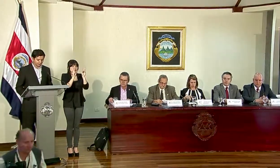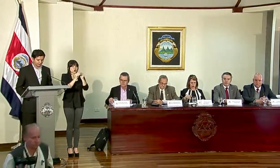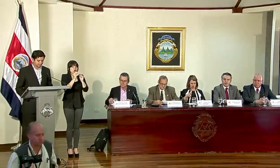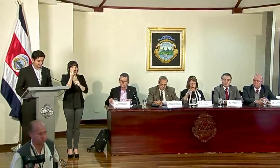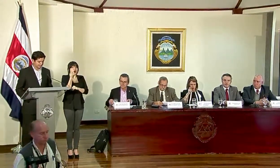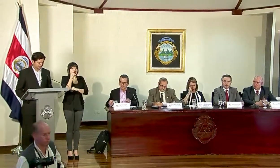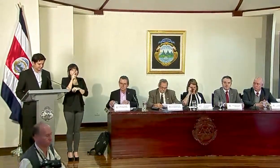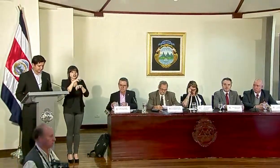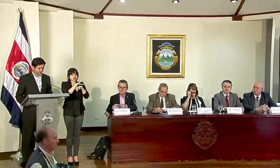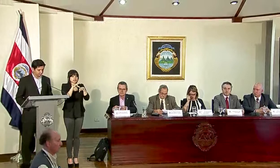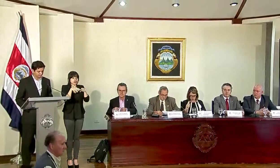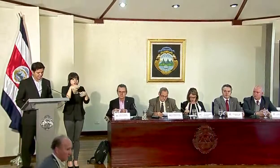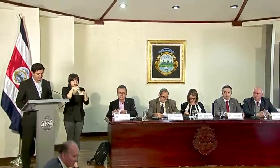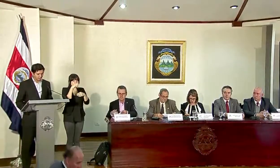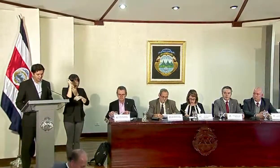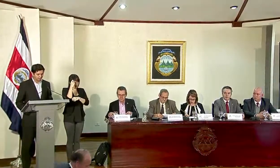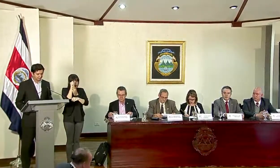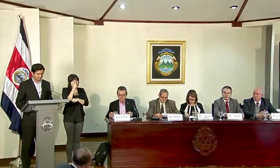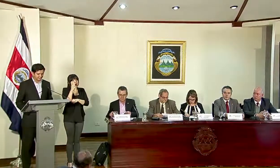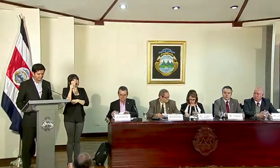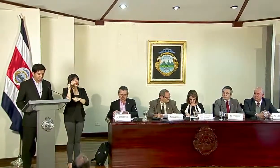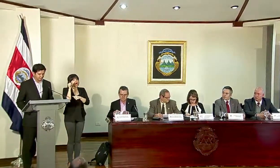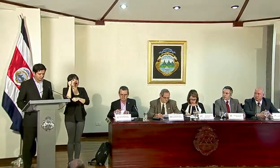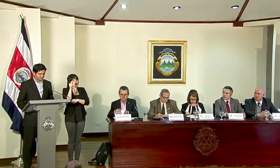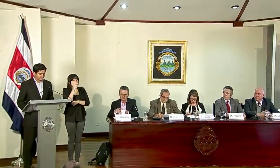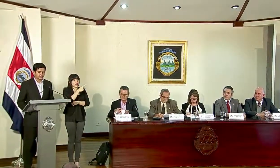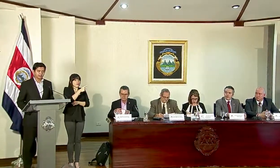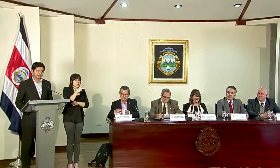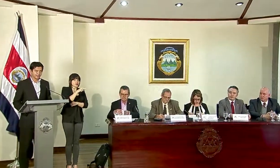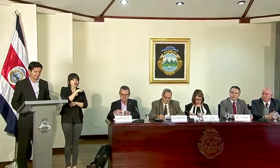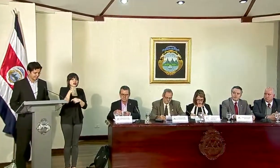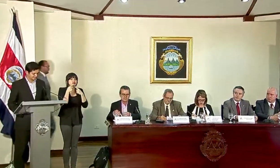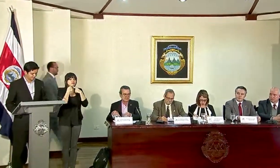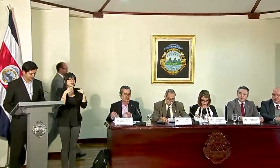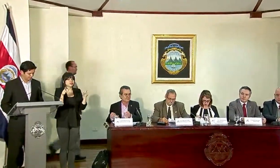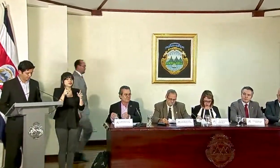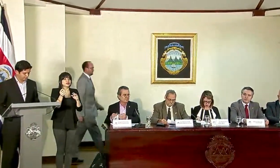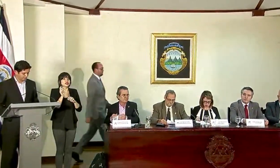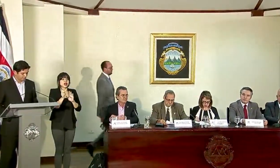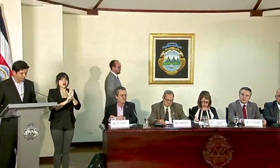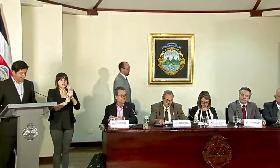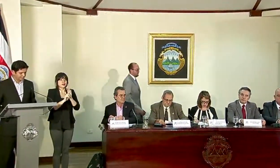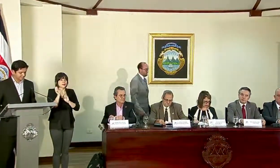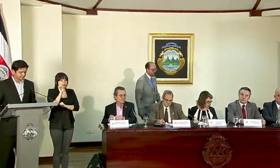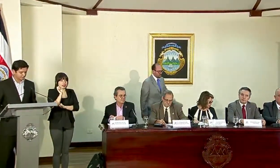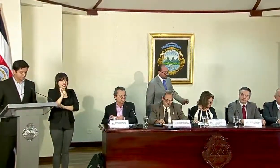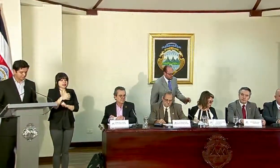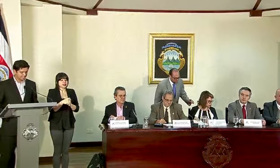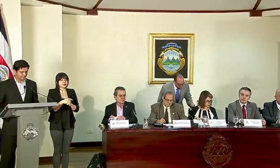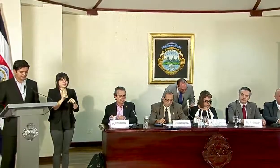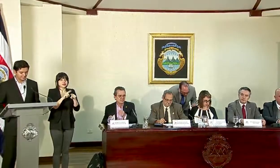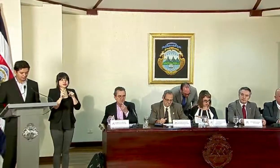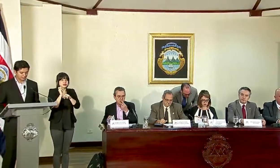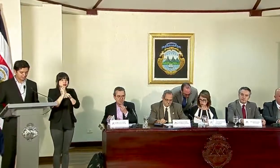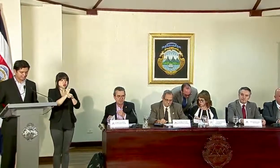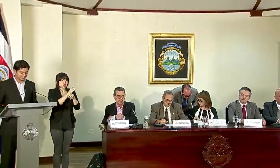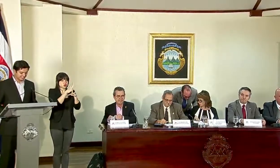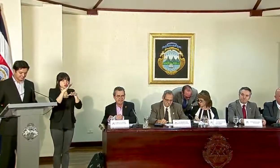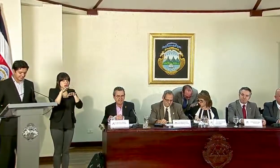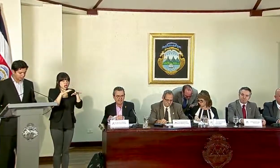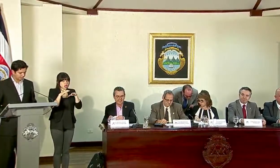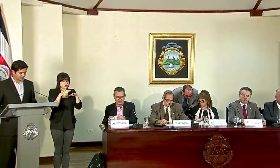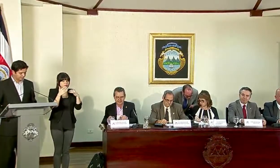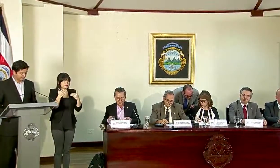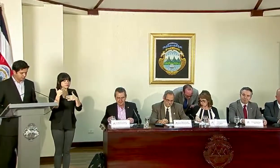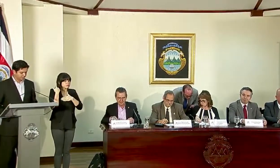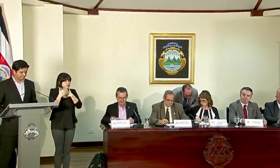11 cantones de Guanacaste y otros en Alajuela y Punta Arenas fueron declarados en emergencia. Las instituciones han realizado acciones que